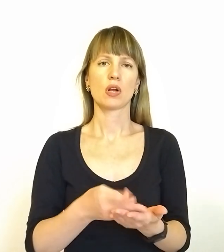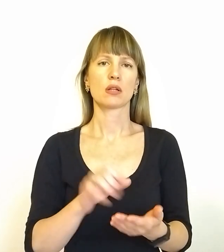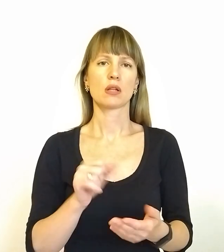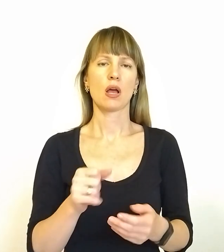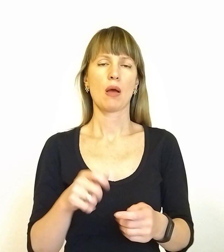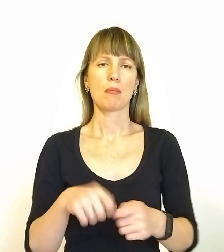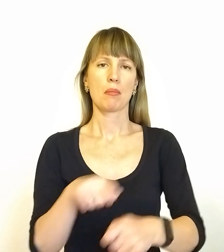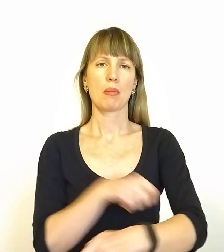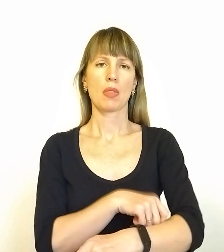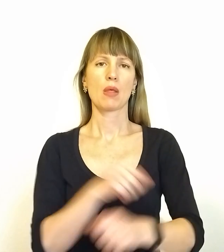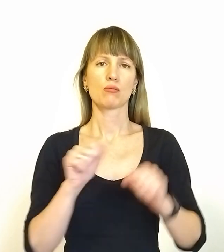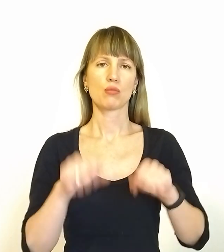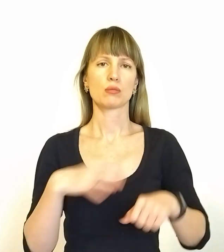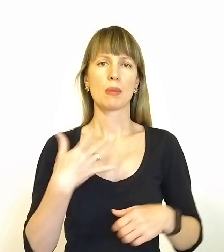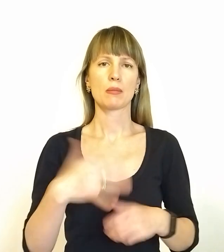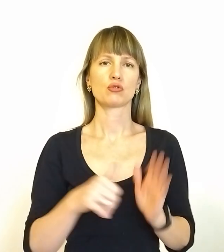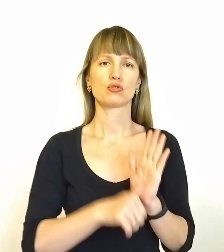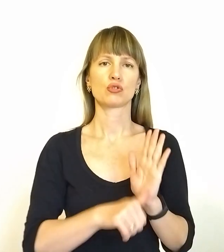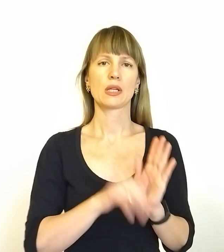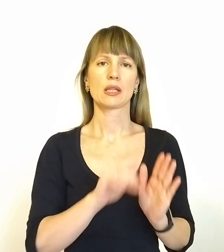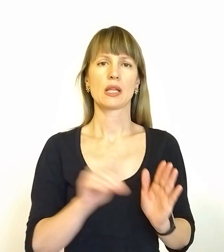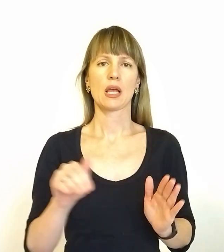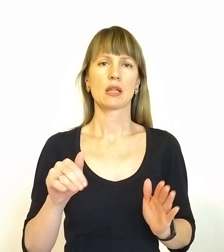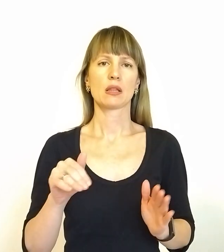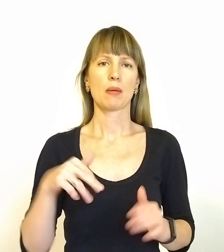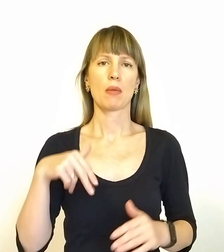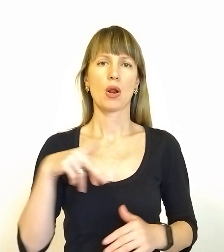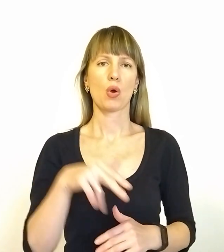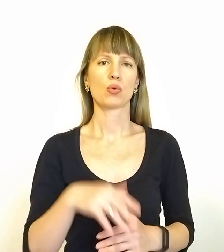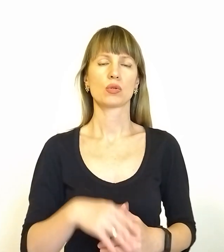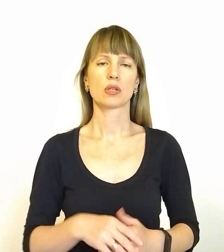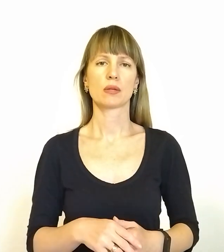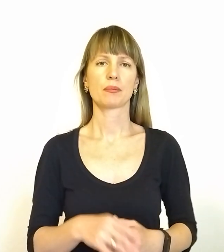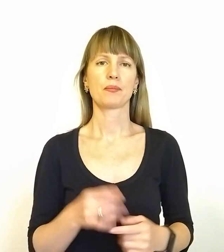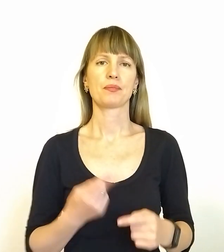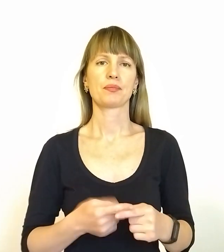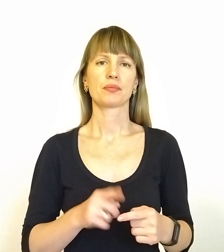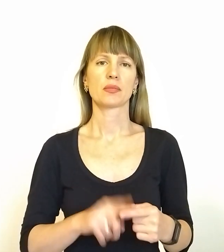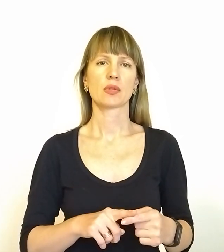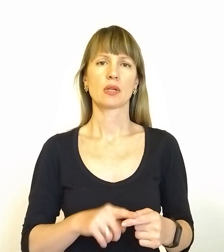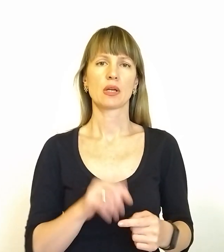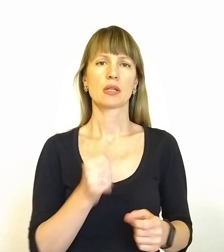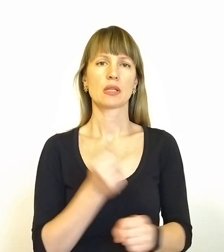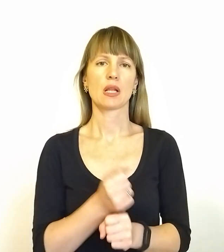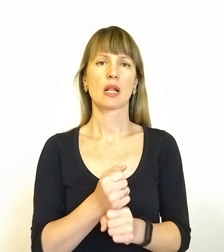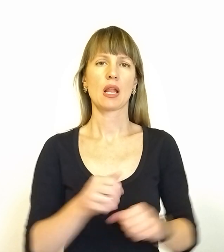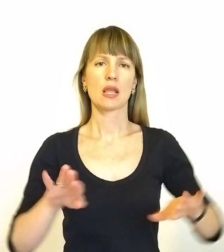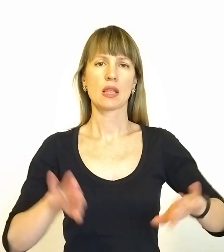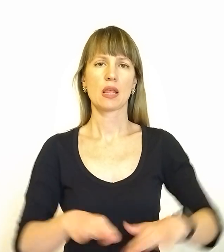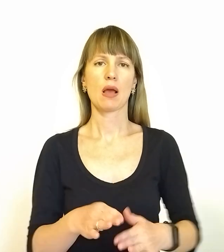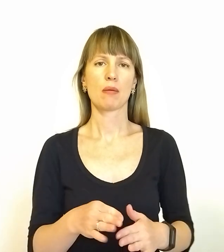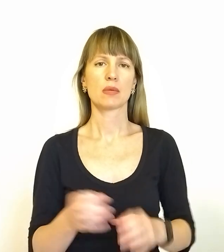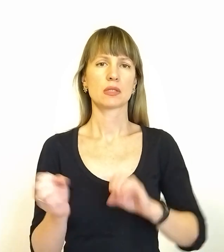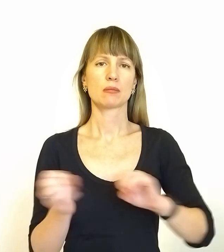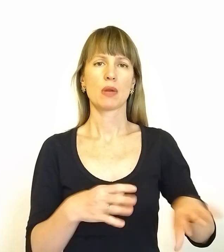метрах можуть бути 50-60, діти, як би, проходять. Поэтому, ну, делали ямы, копали ямы, сбрасували тела,